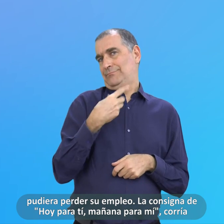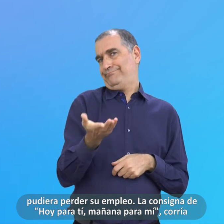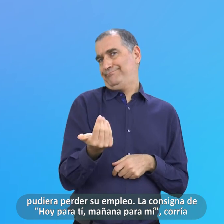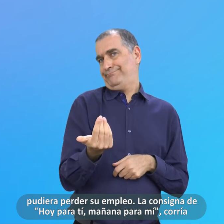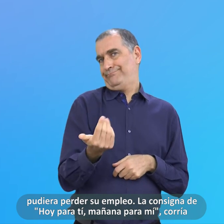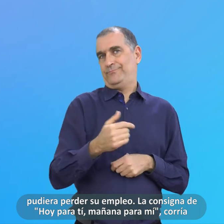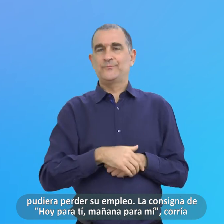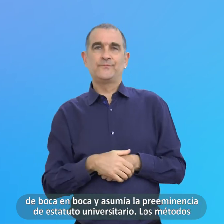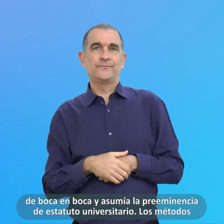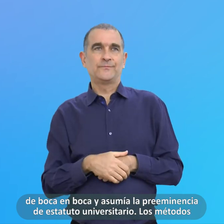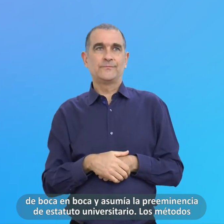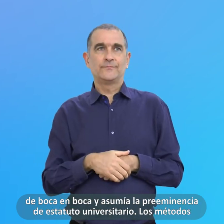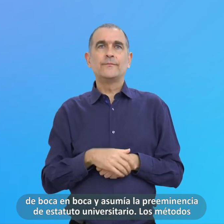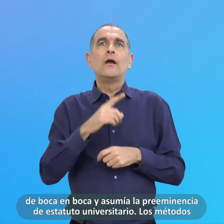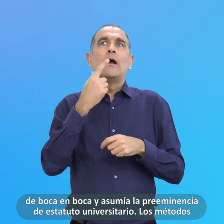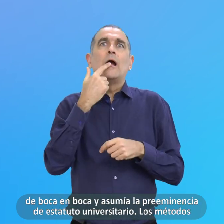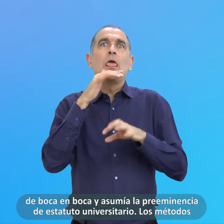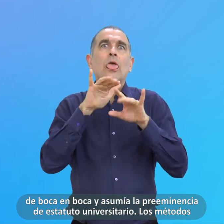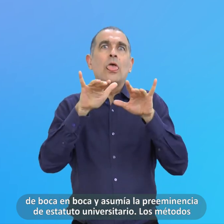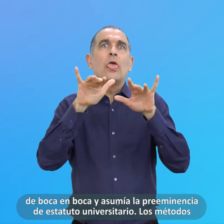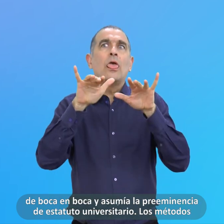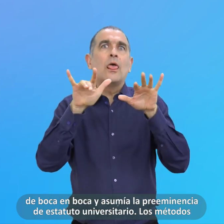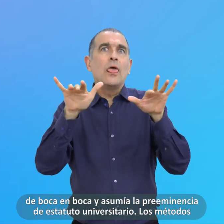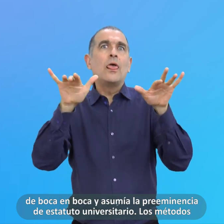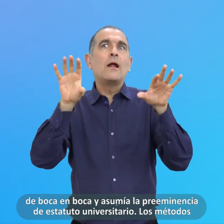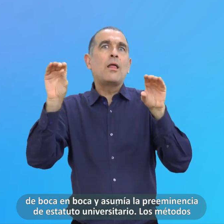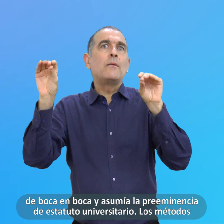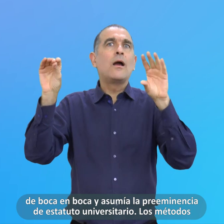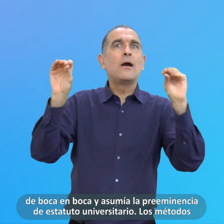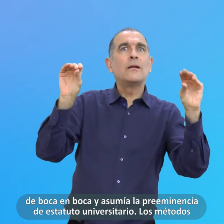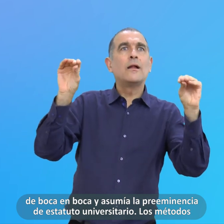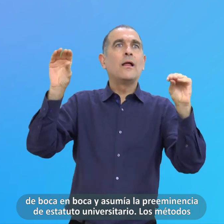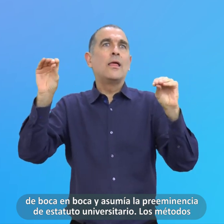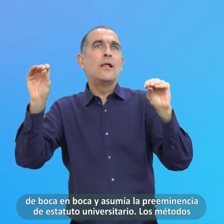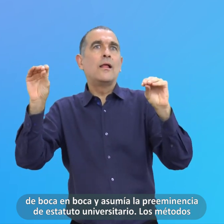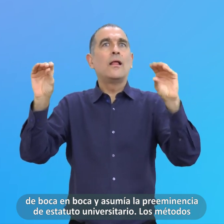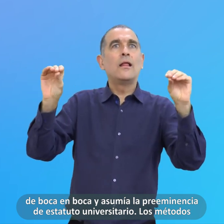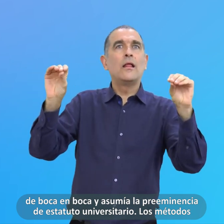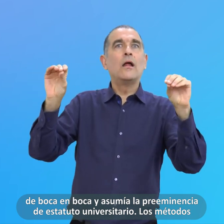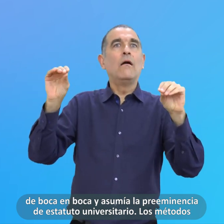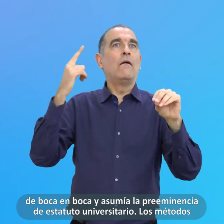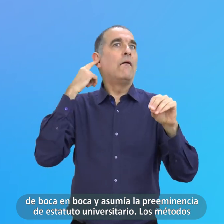Corría De Boca En Boca Y Asumía La